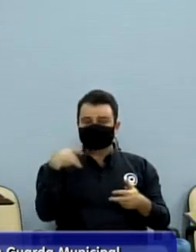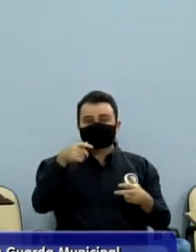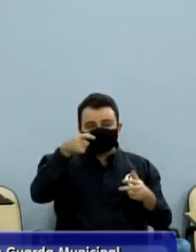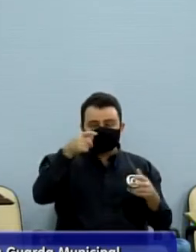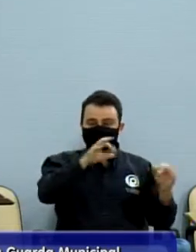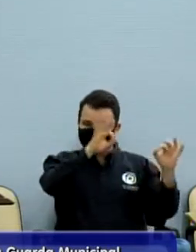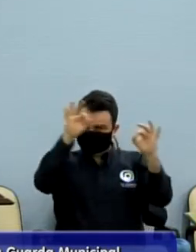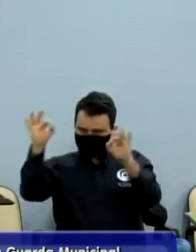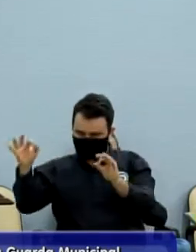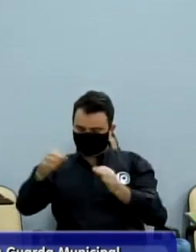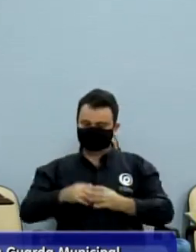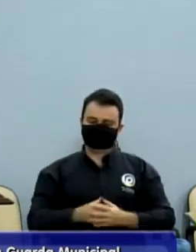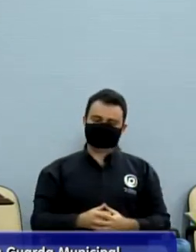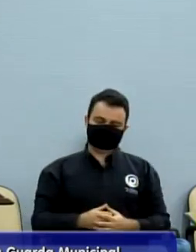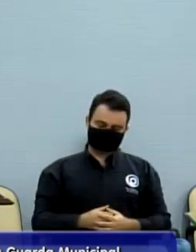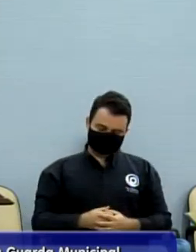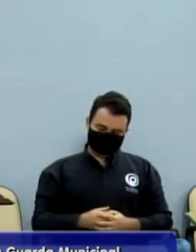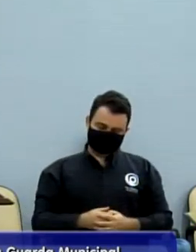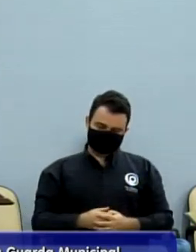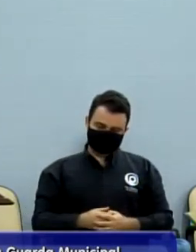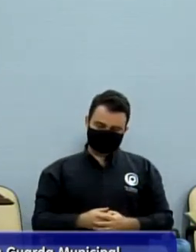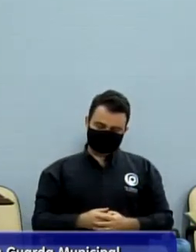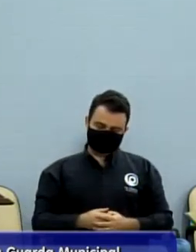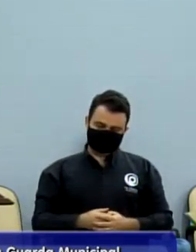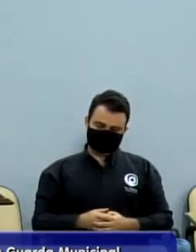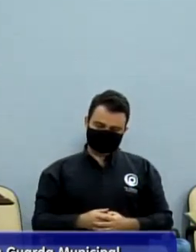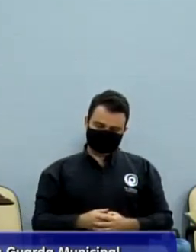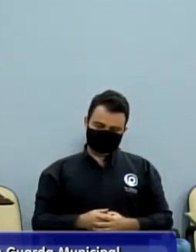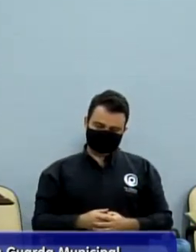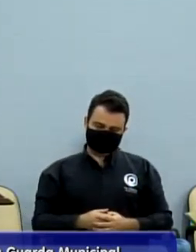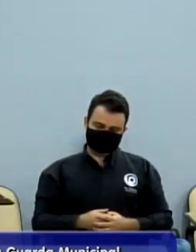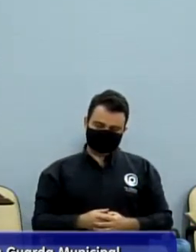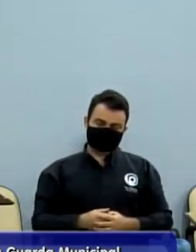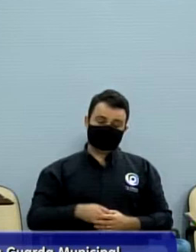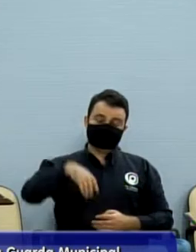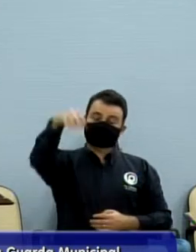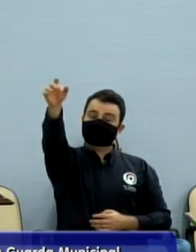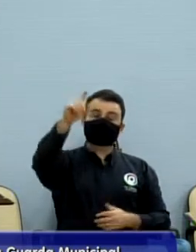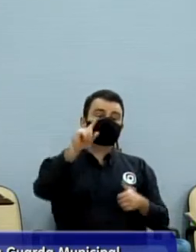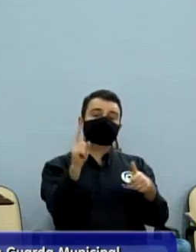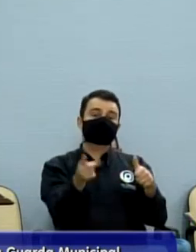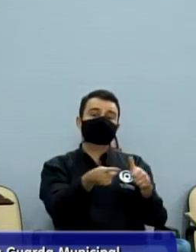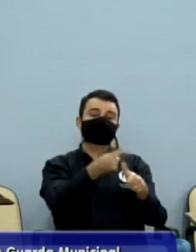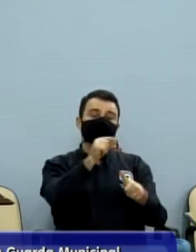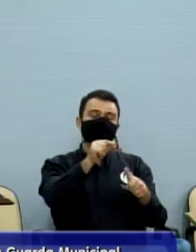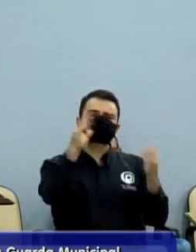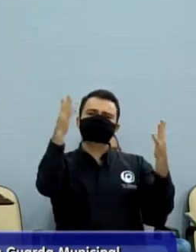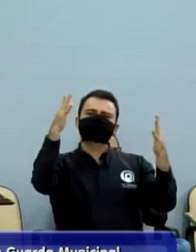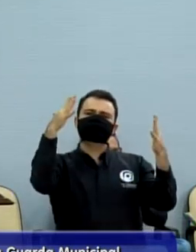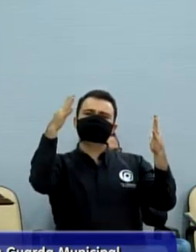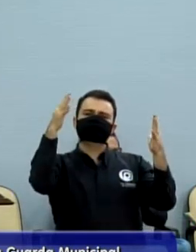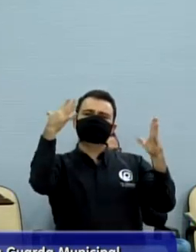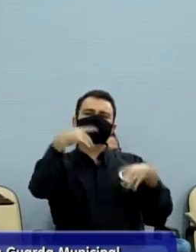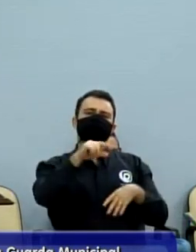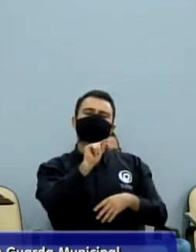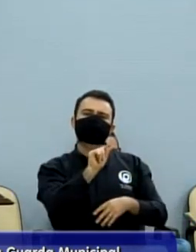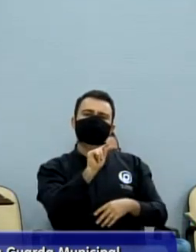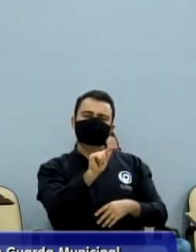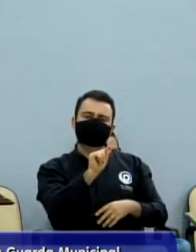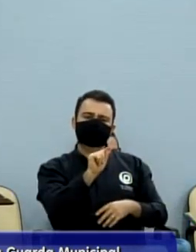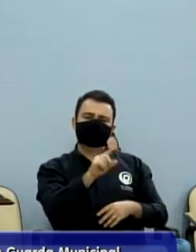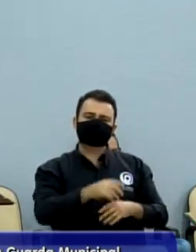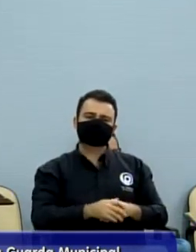Começando, quero aqui, com muita satisfação, primeiro parabenizar a diretoria do Lino,